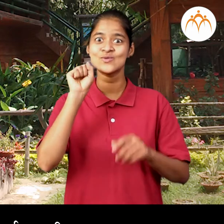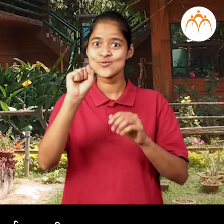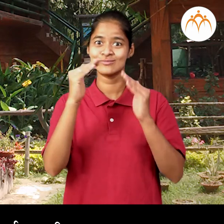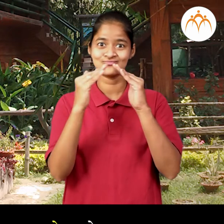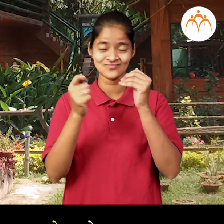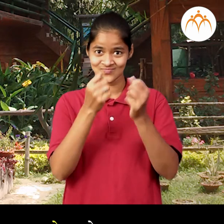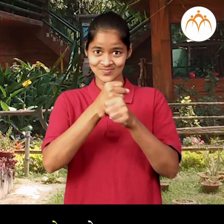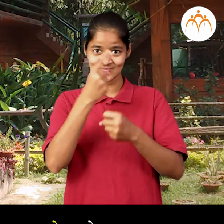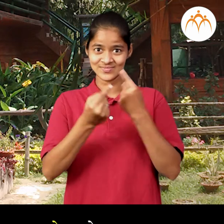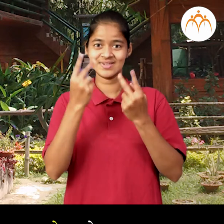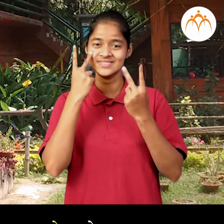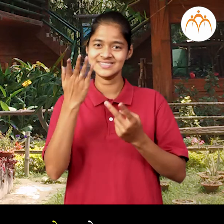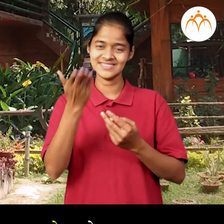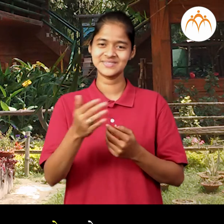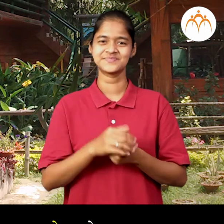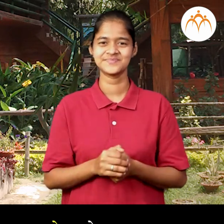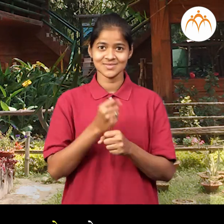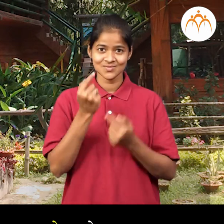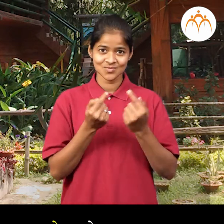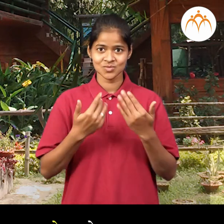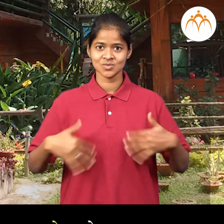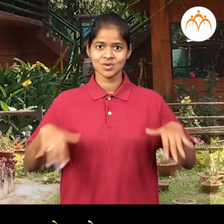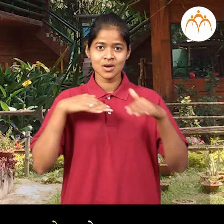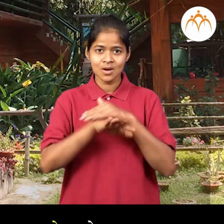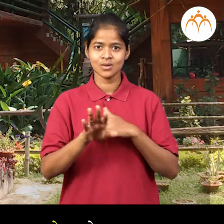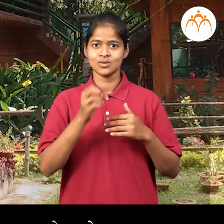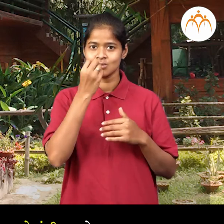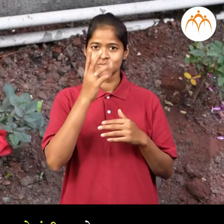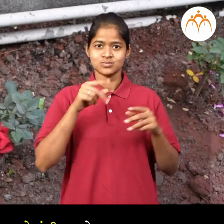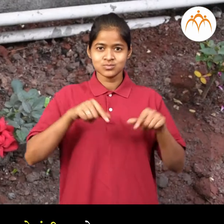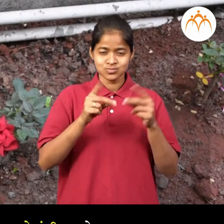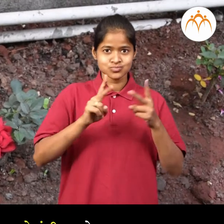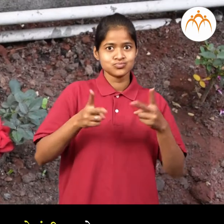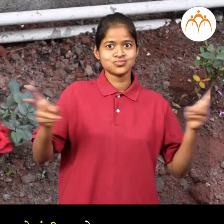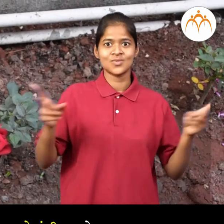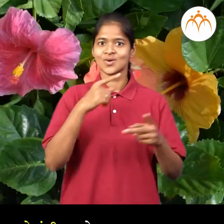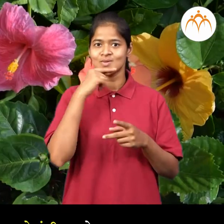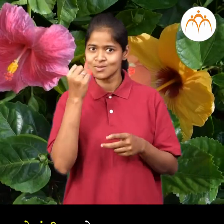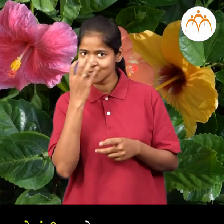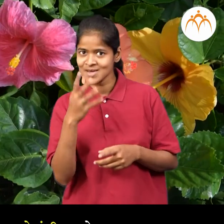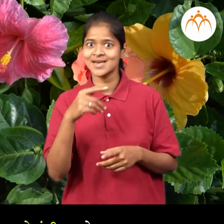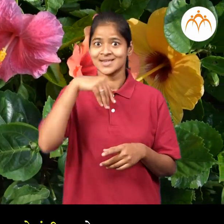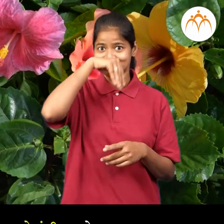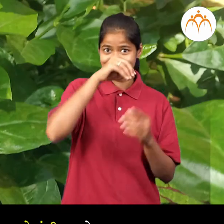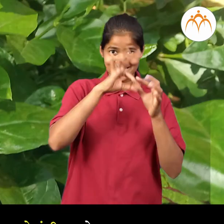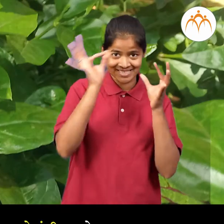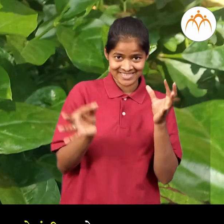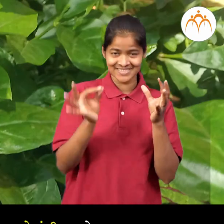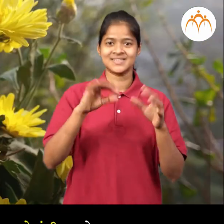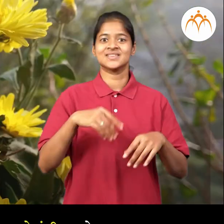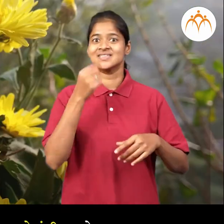इश्यान्चा बागेत खूब फुल जाड़े आहे गुलाब, जासवंद, मोगरा,